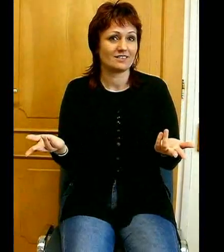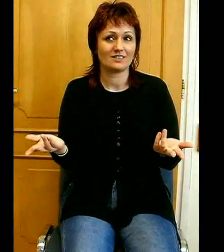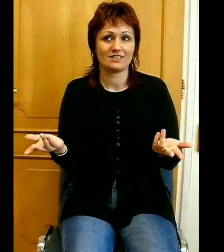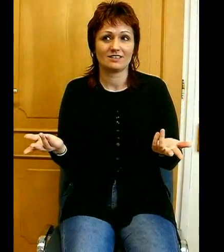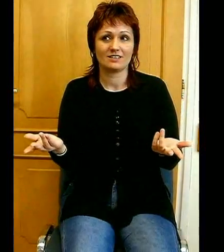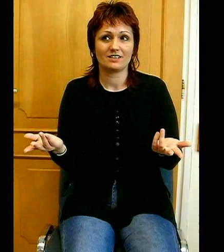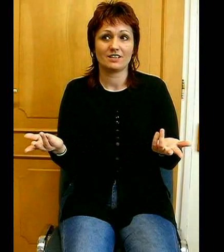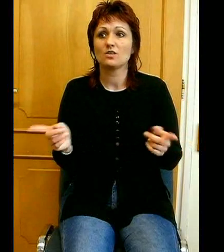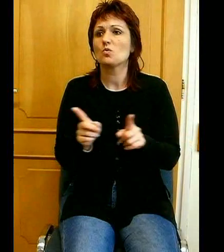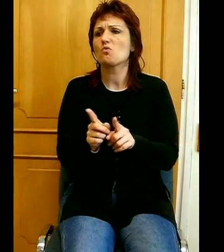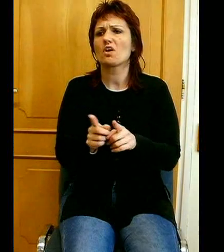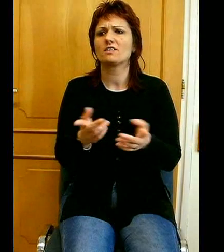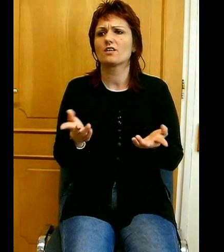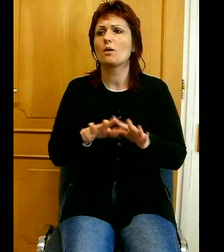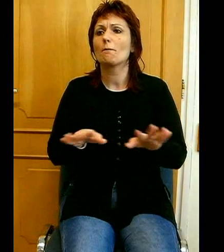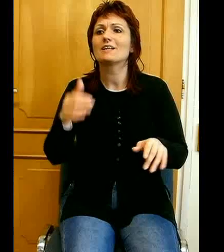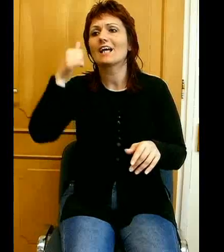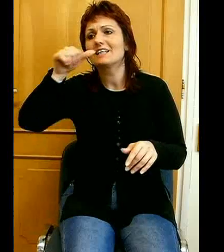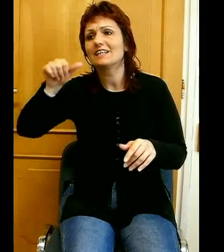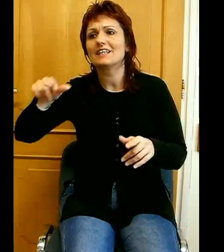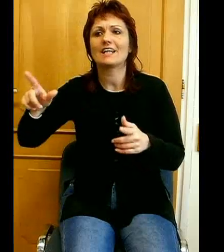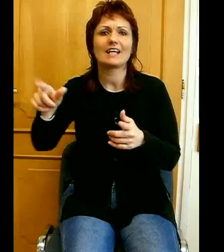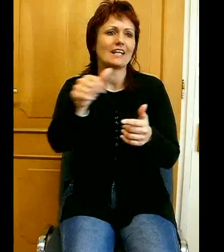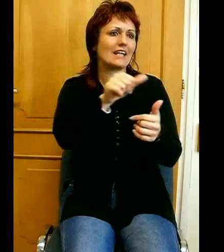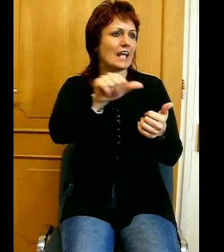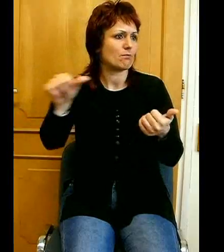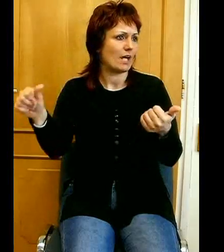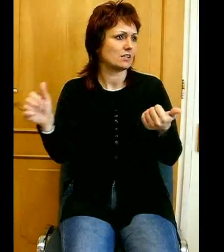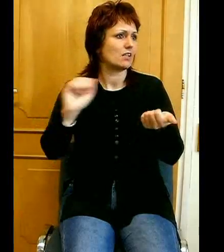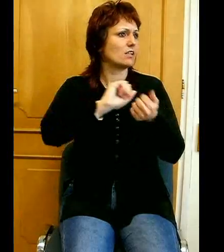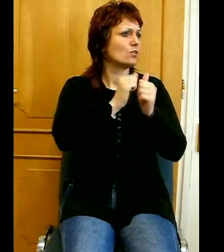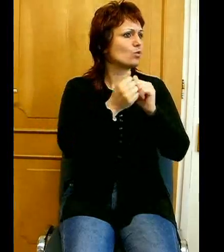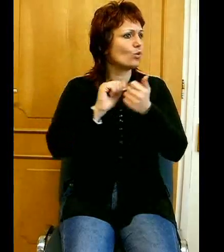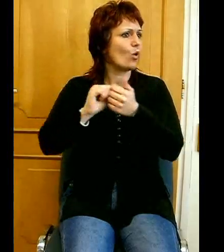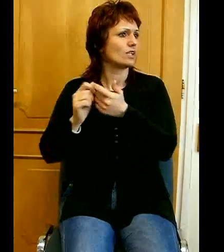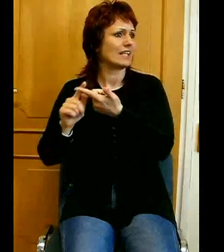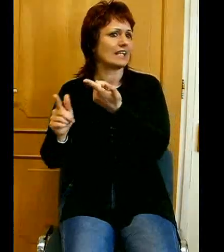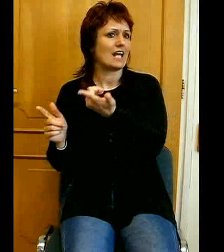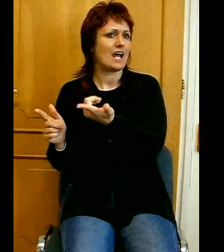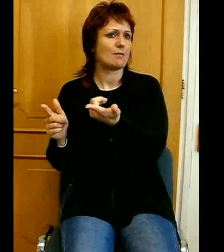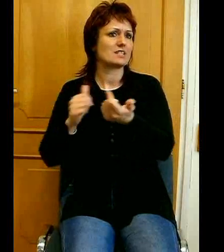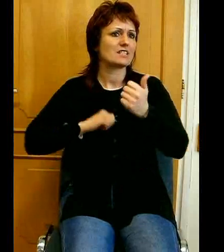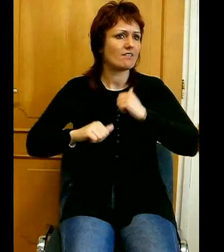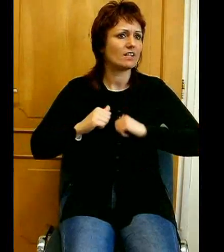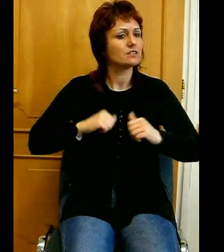népet, annak a történelmét, teljesítményeit, szenvedéseit ismerünk kell és tisztelnünk kell,